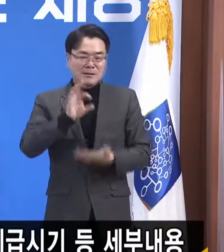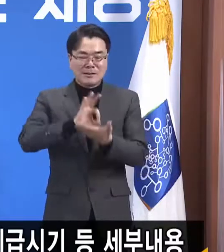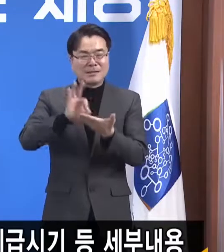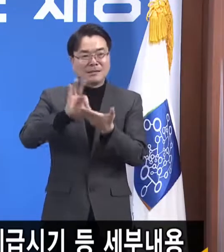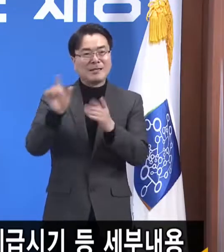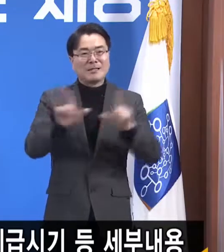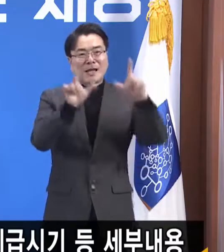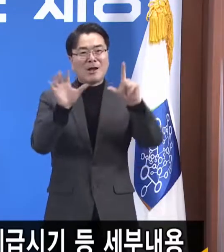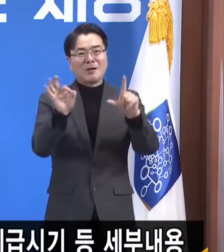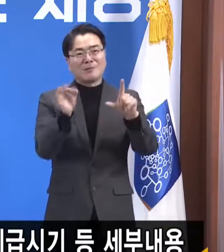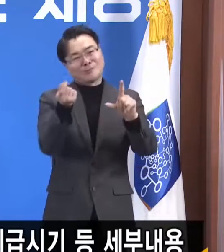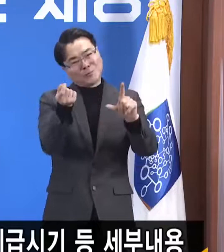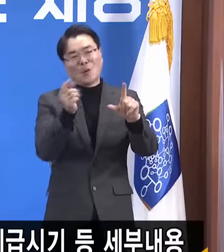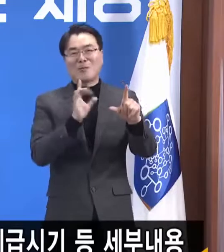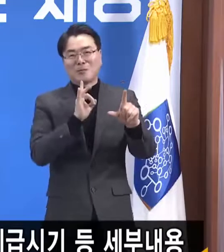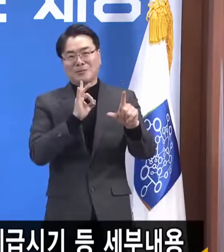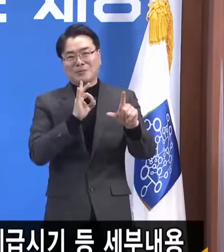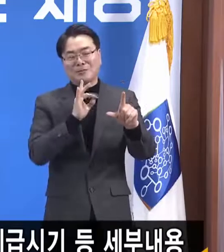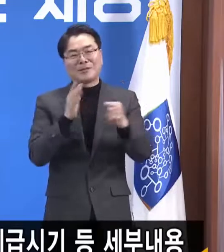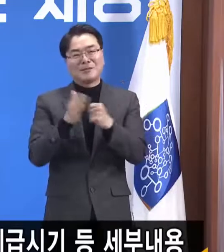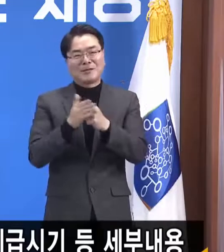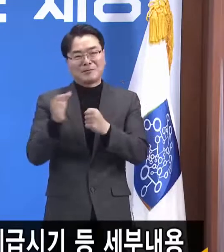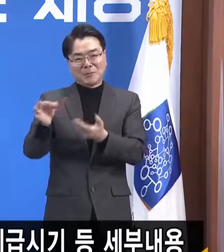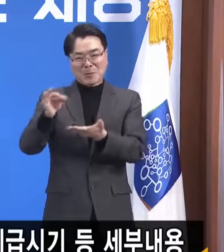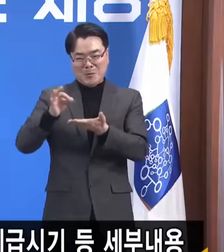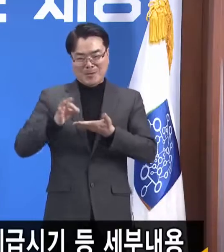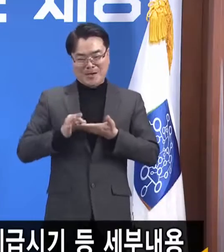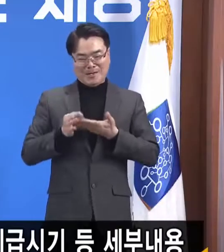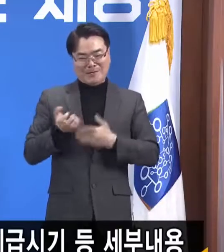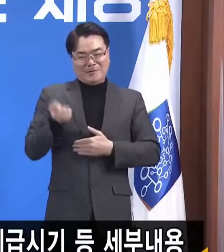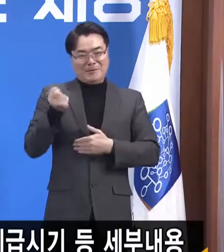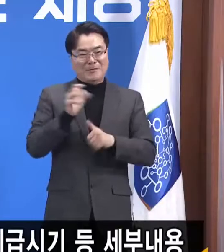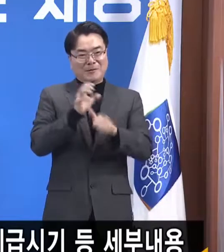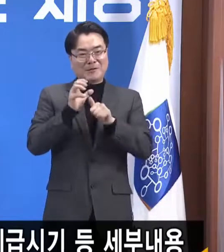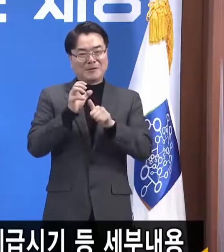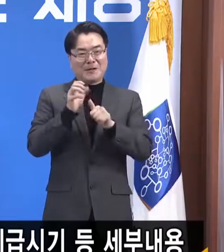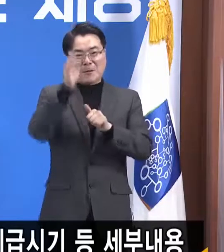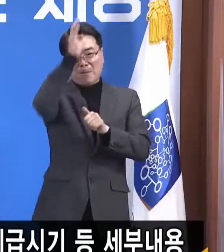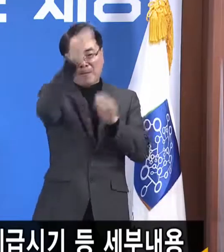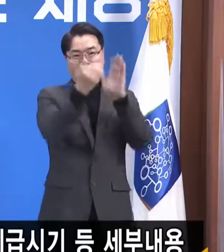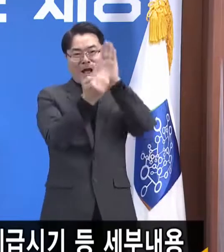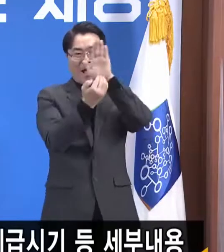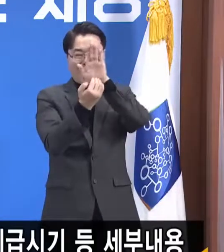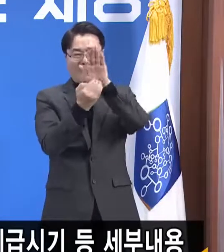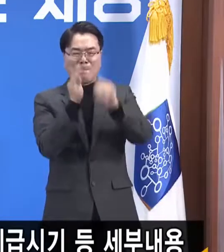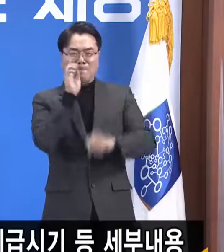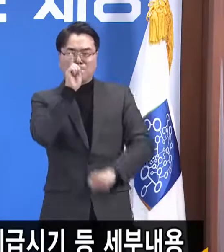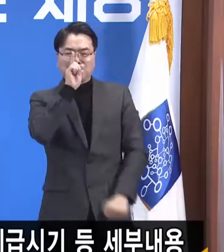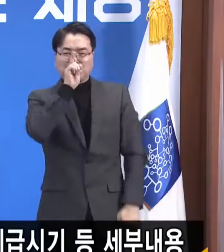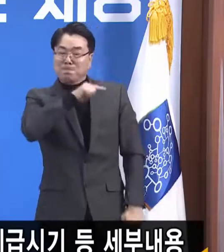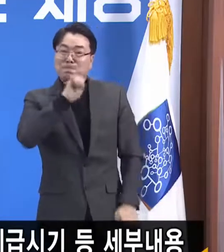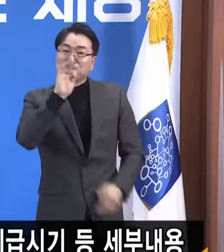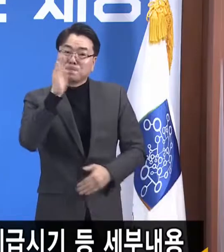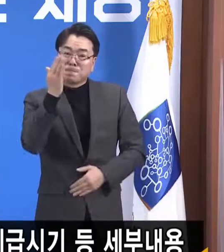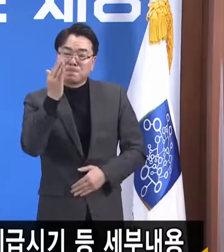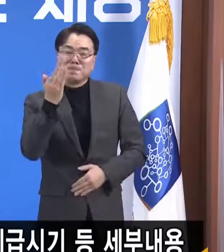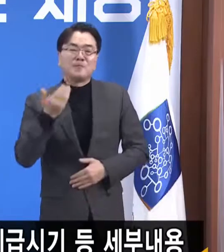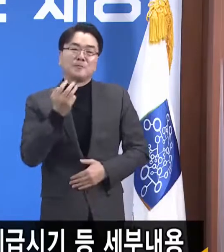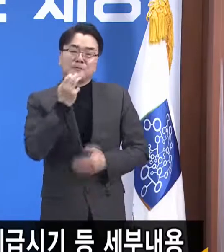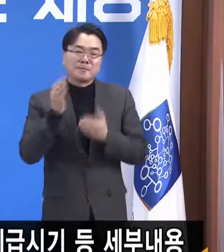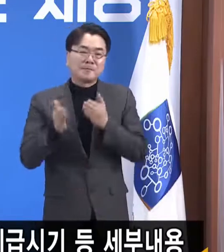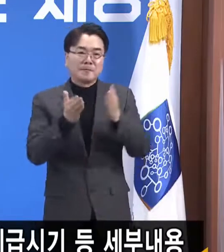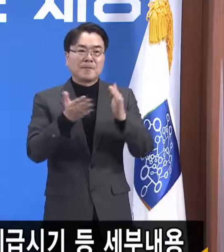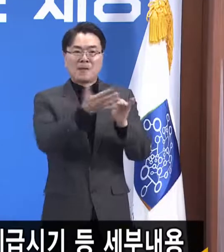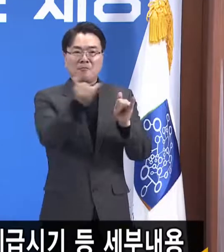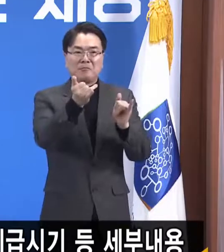그거 지원받았다고 방역이 악화되고 방역이 악화된다는 것은 우리 도민들께서